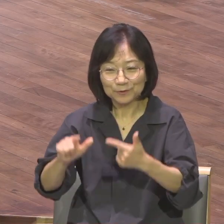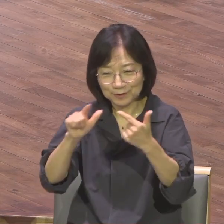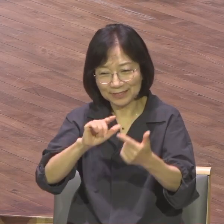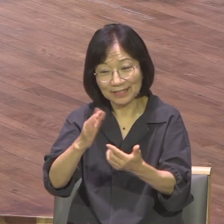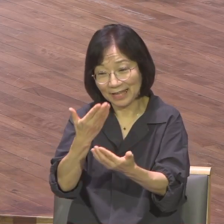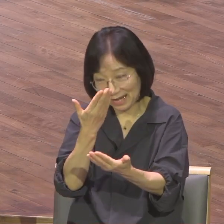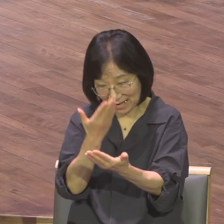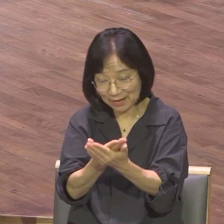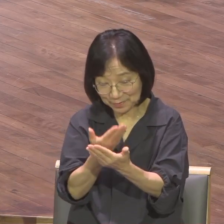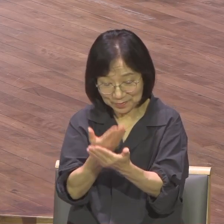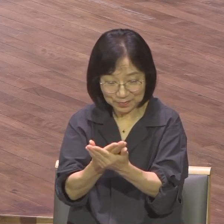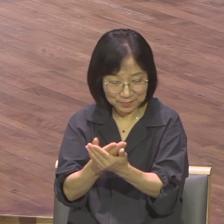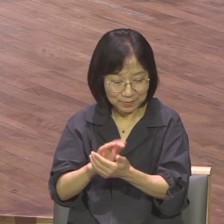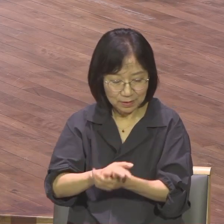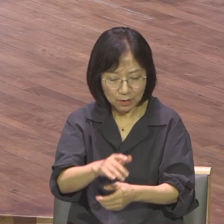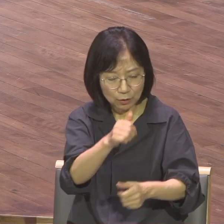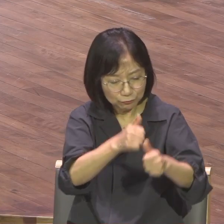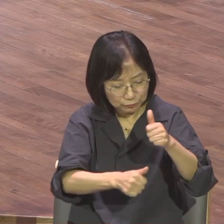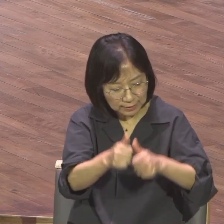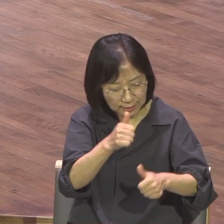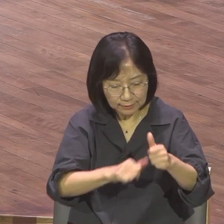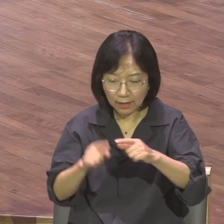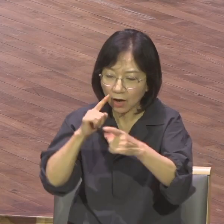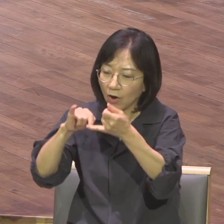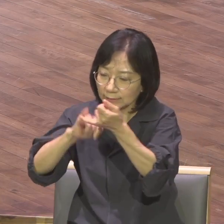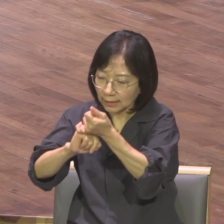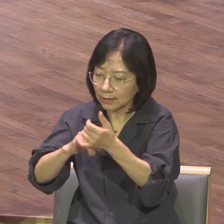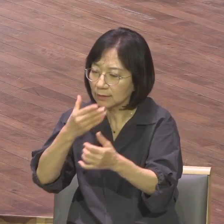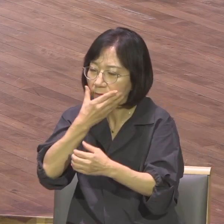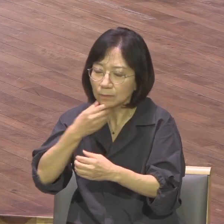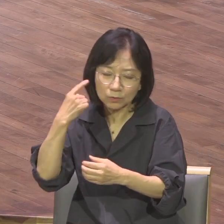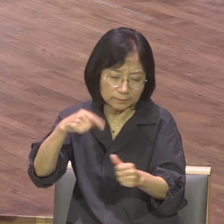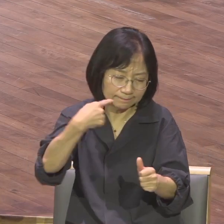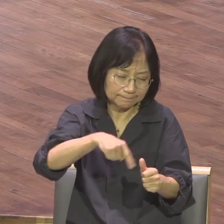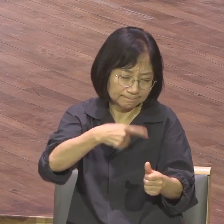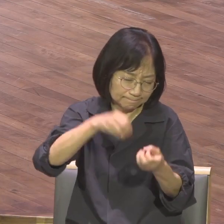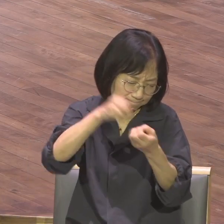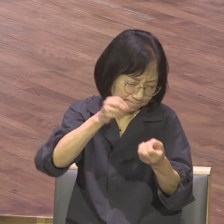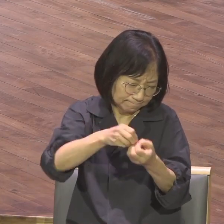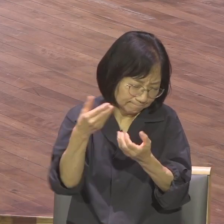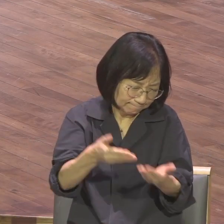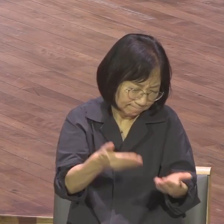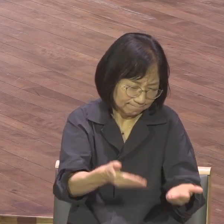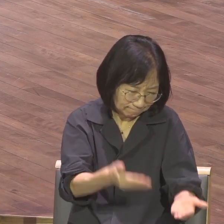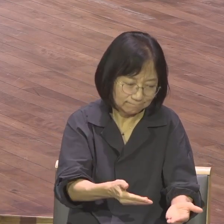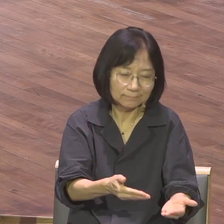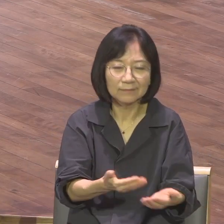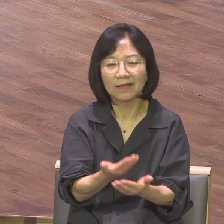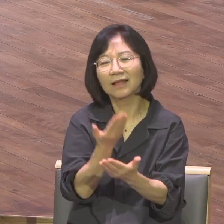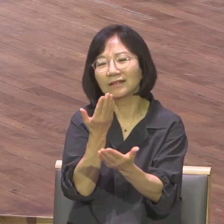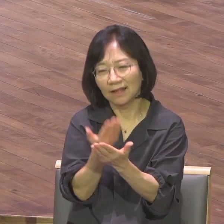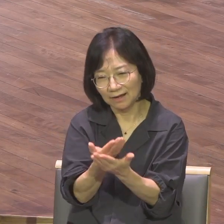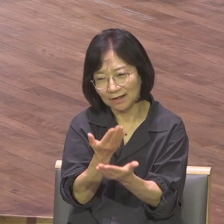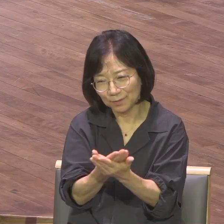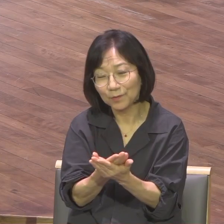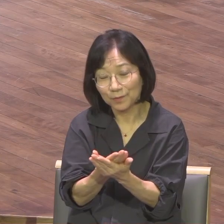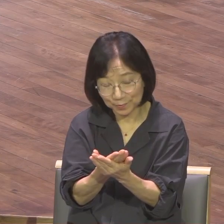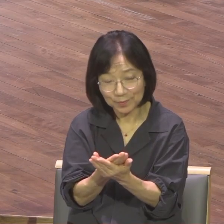후대에게 언약을 전달하고 복음을 전달할 수 있는 현장을 회복하는 성경적 전도운동의 진인으로 설 수 있도록 우리